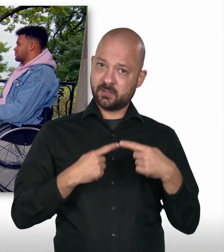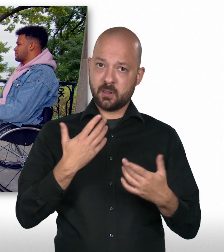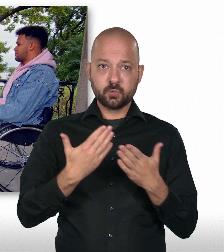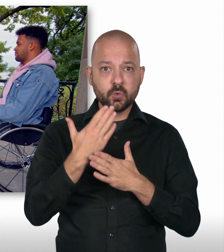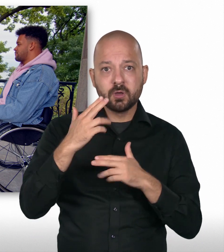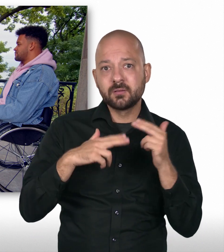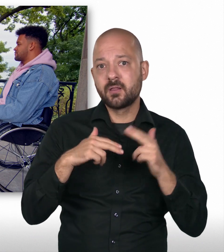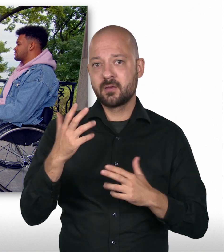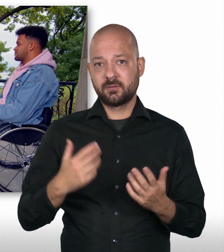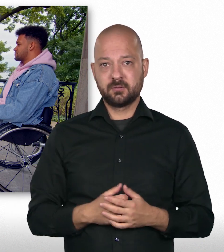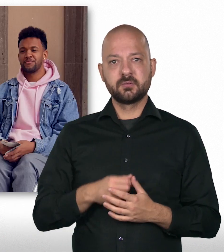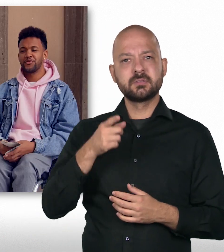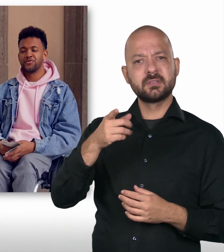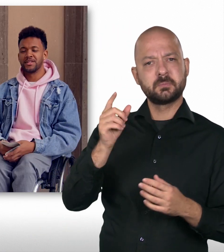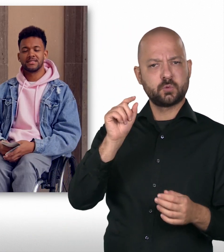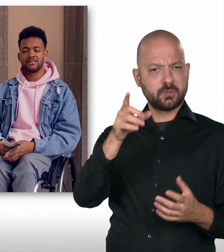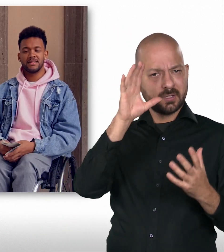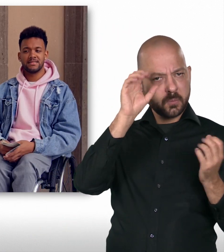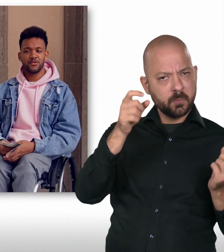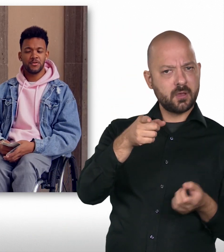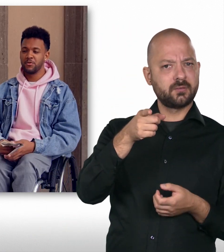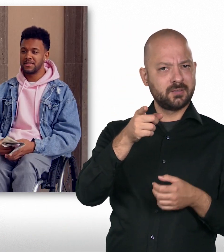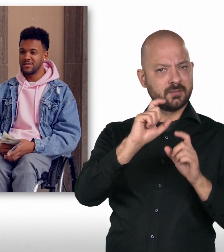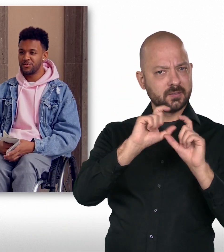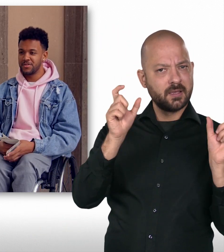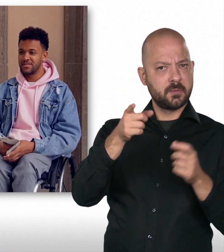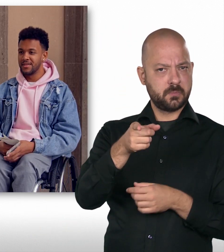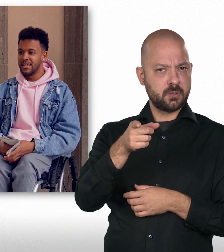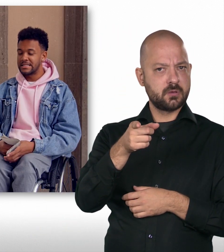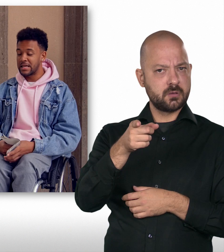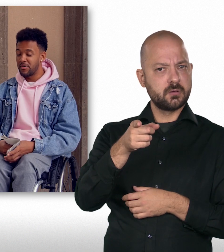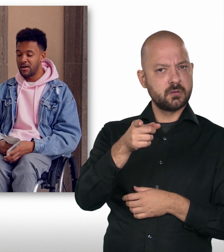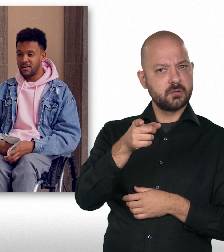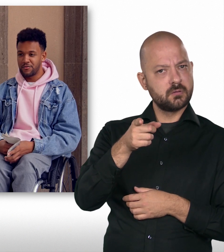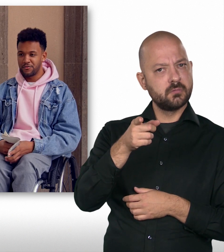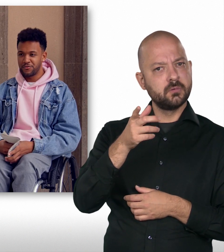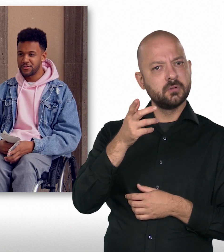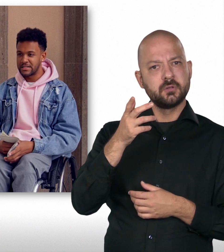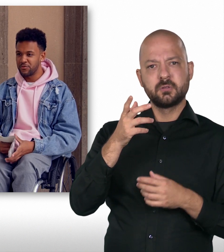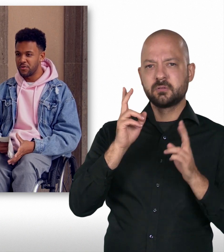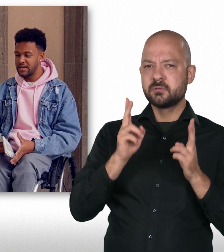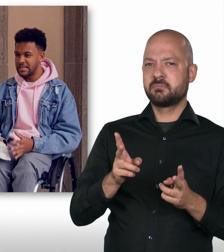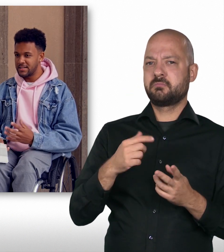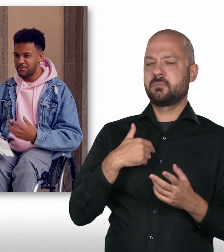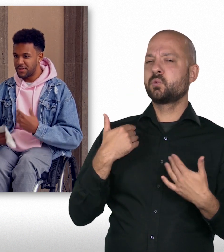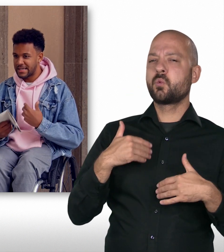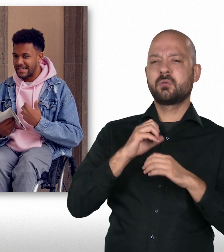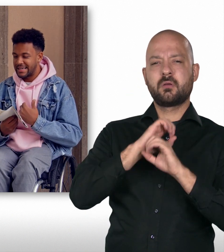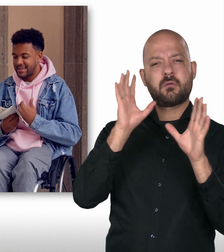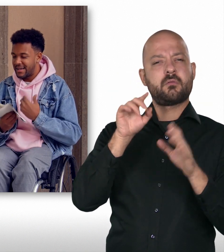auch selbst zu entwickeln und neu kennenzulernen. Jetzt ist Diplomatie natürlich ein Thema für sich, wo ich erstmal noch gar